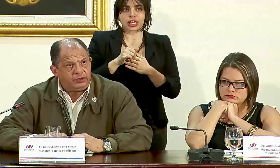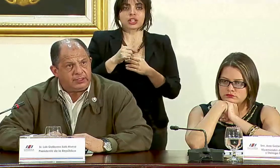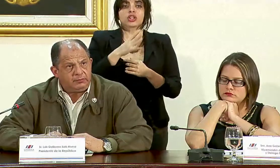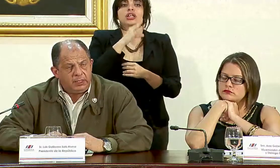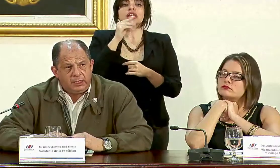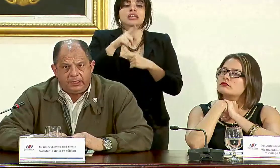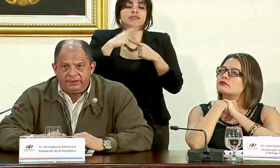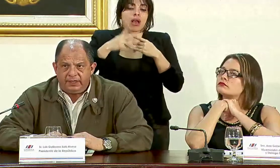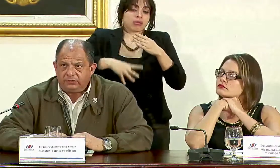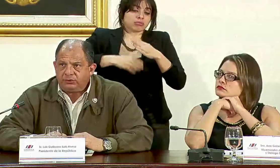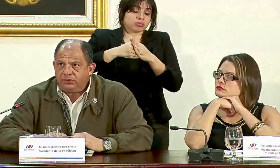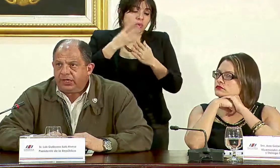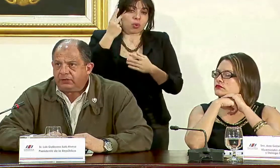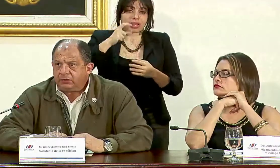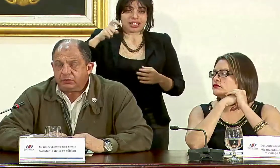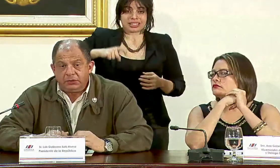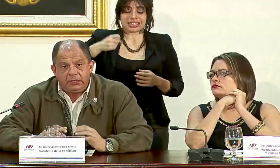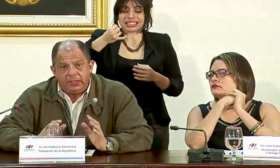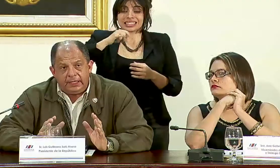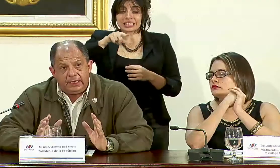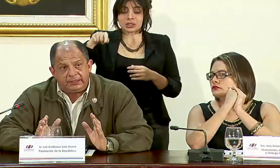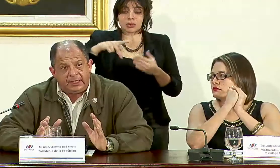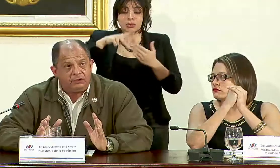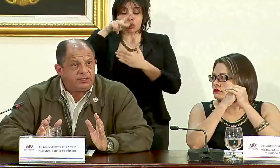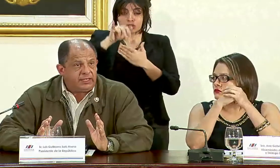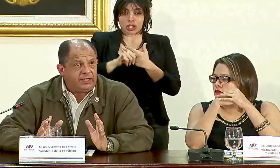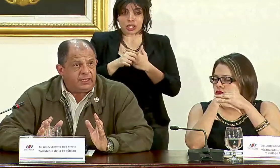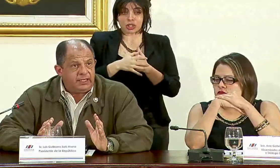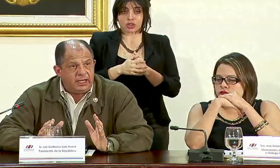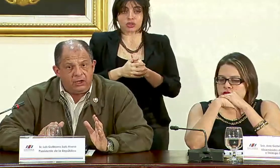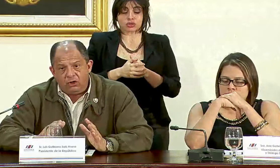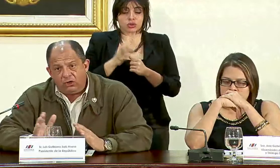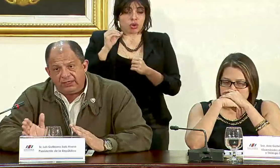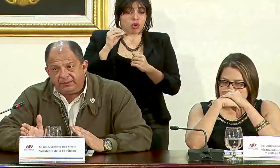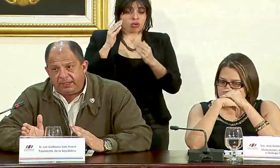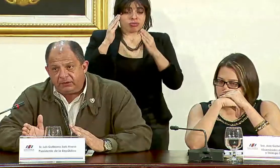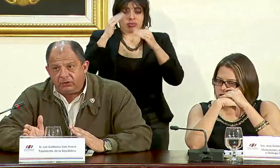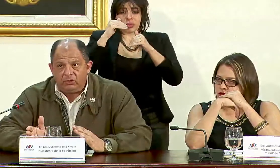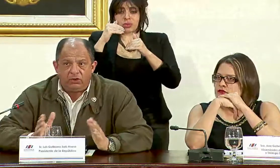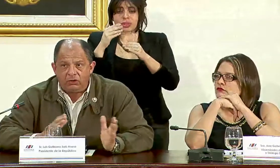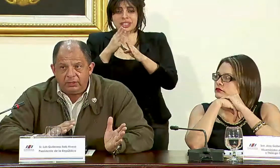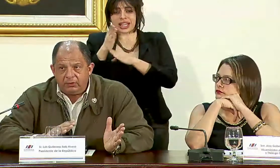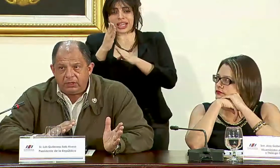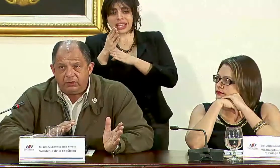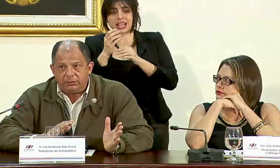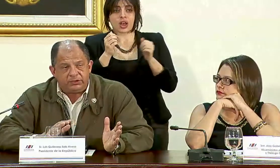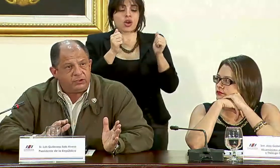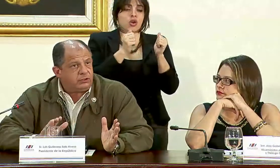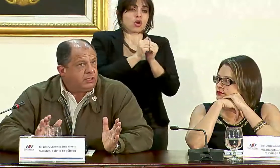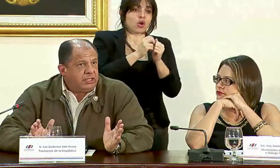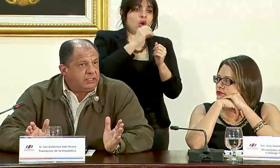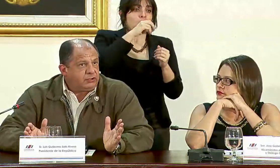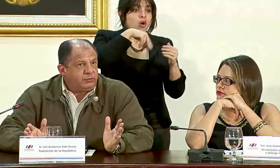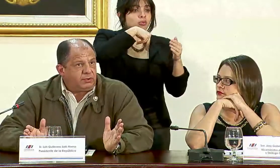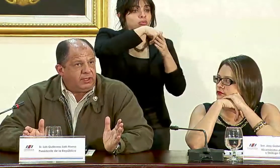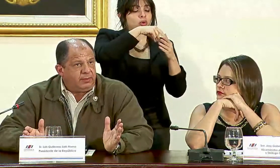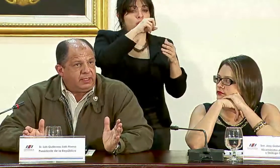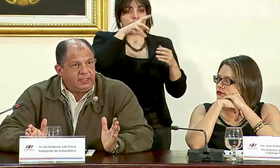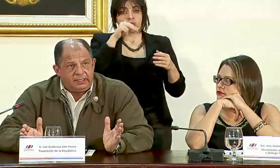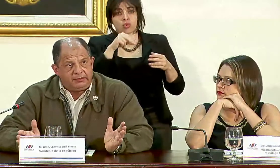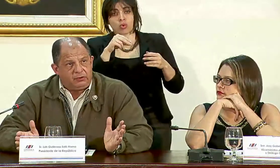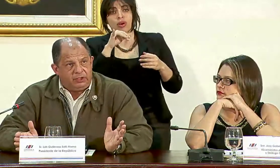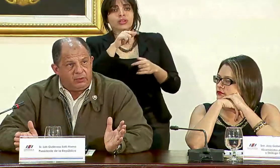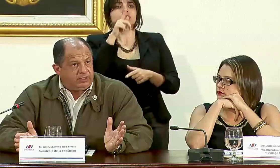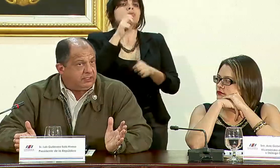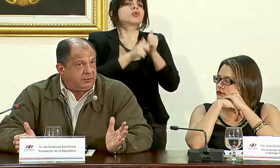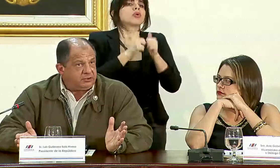que correspondan si esos proyectos están o no están en línea con ese pacto o con el bloque de oposición ese es un problema